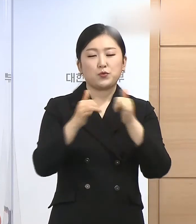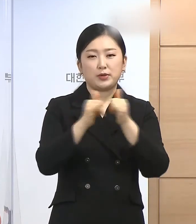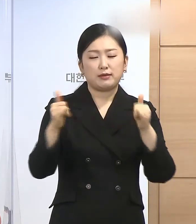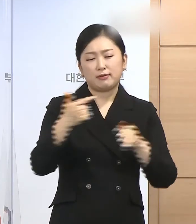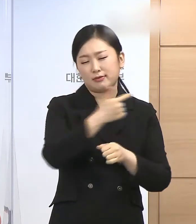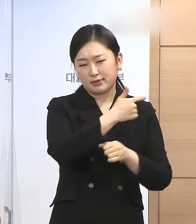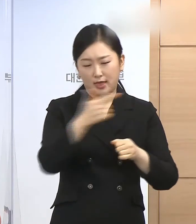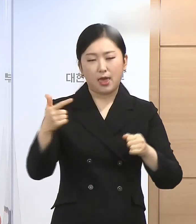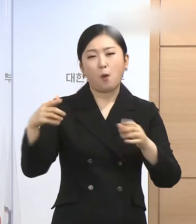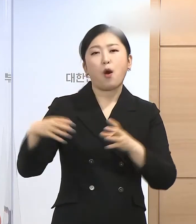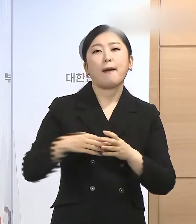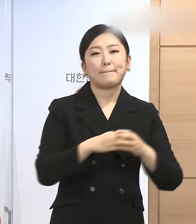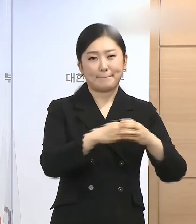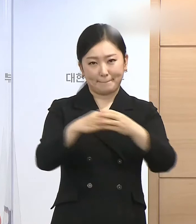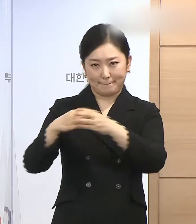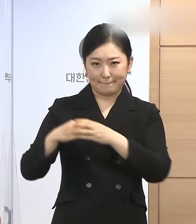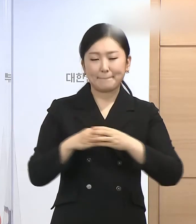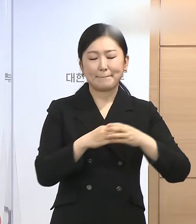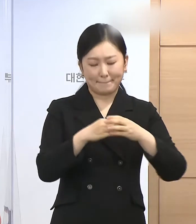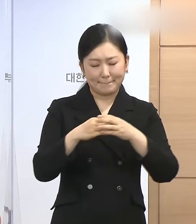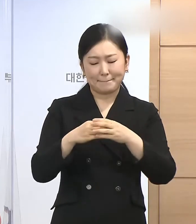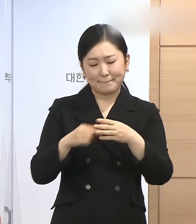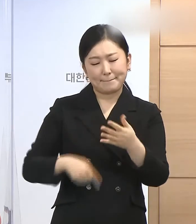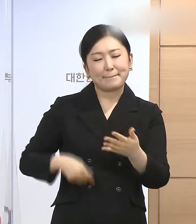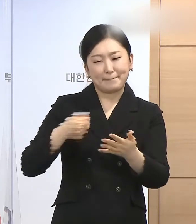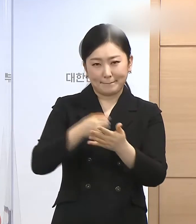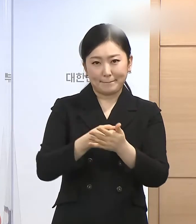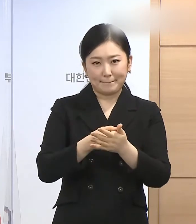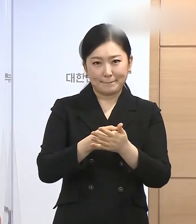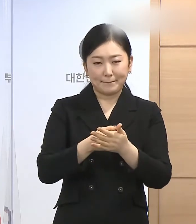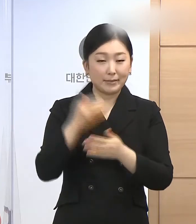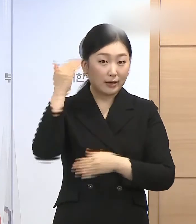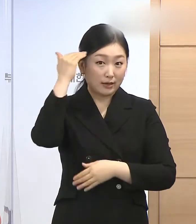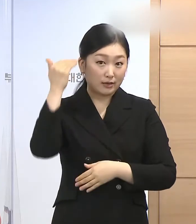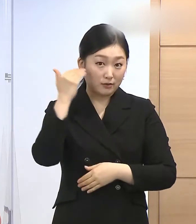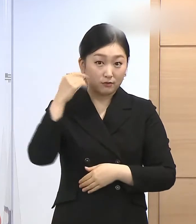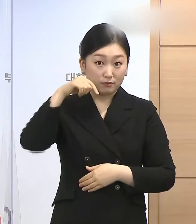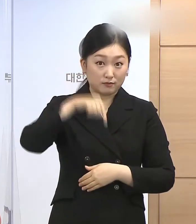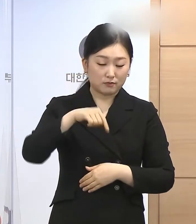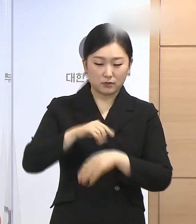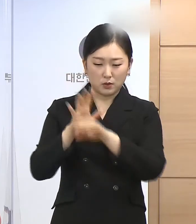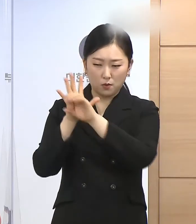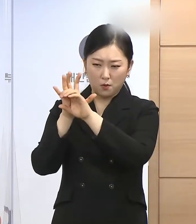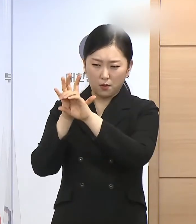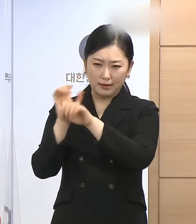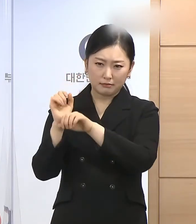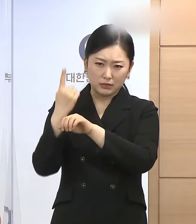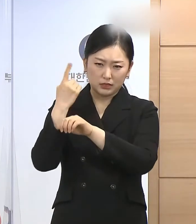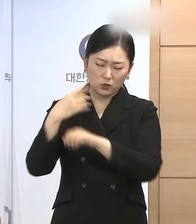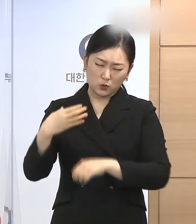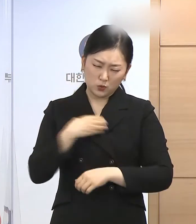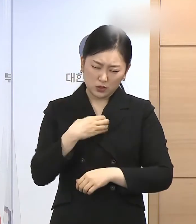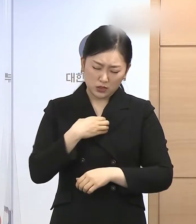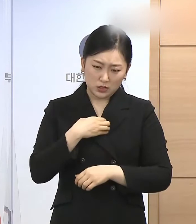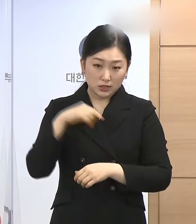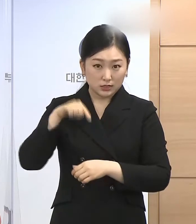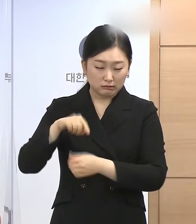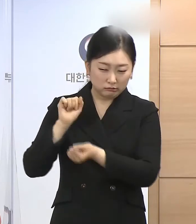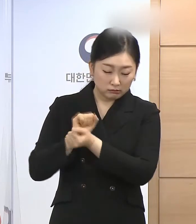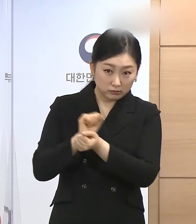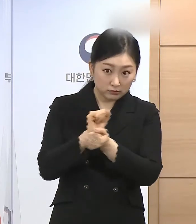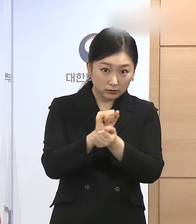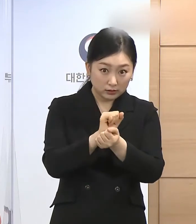통해서 대한민국의 코로나로 인한 또 여러 가지 위기 상황을 극복하자 그런 전기를